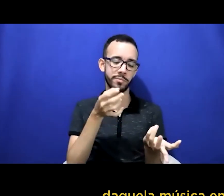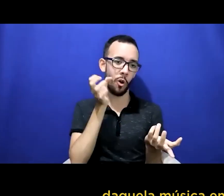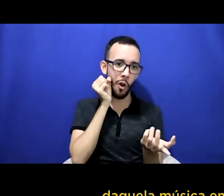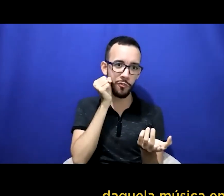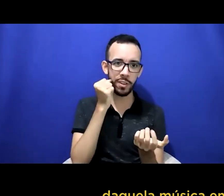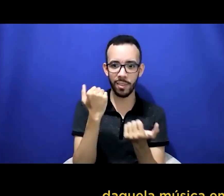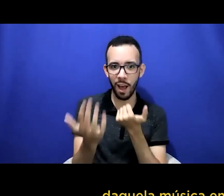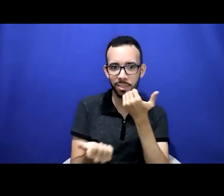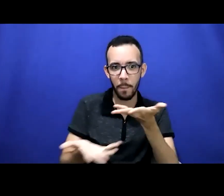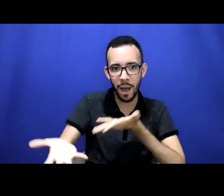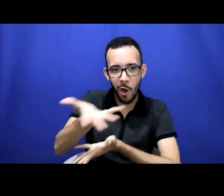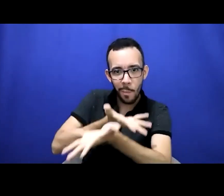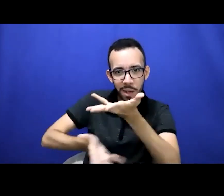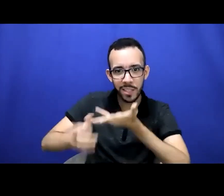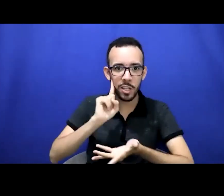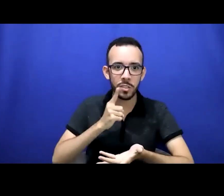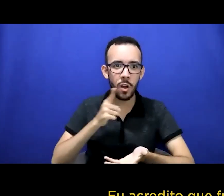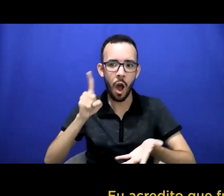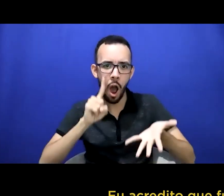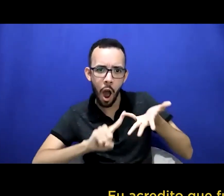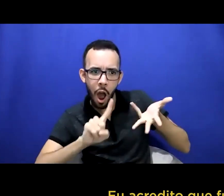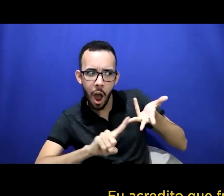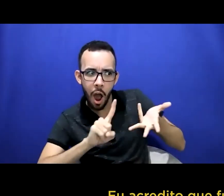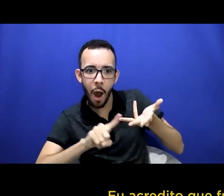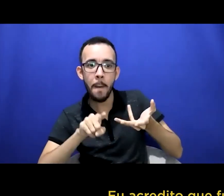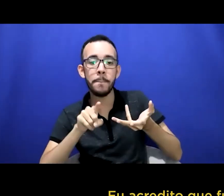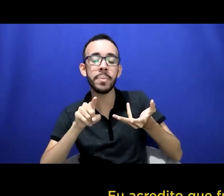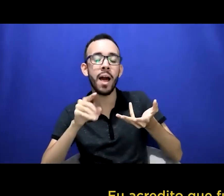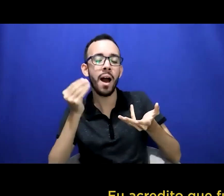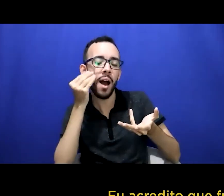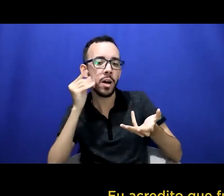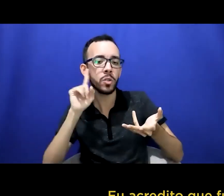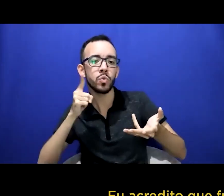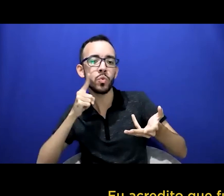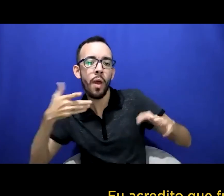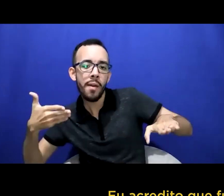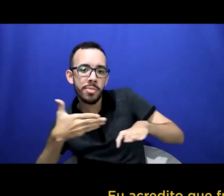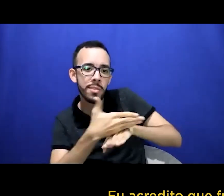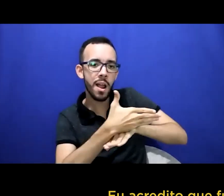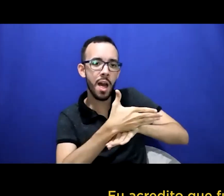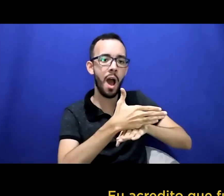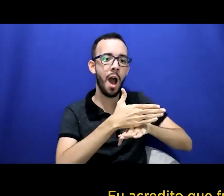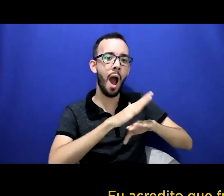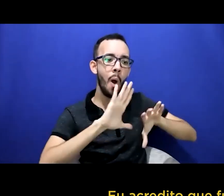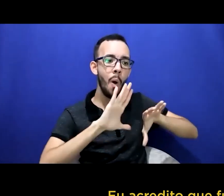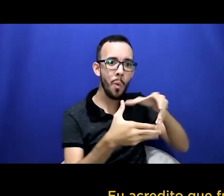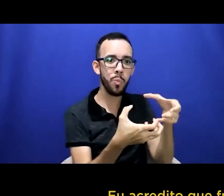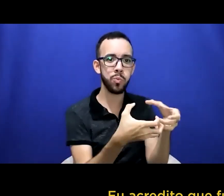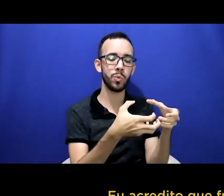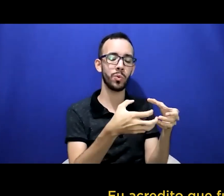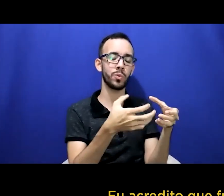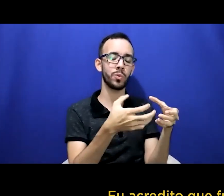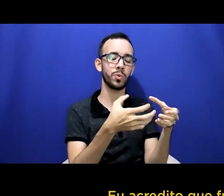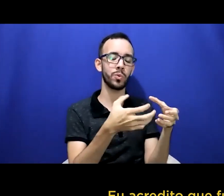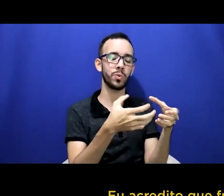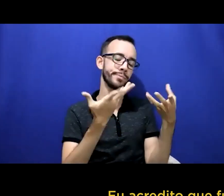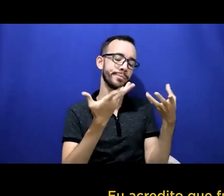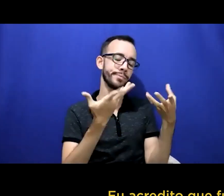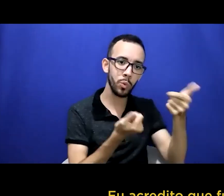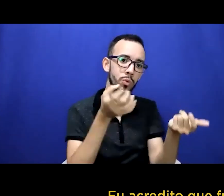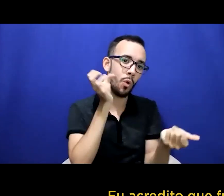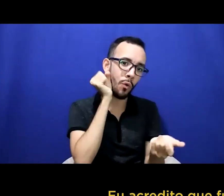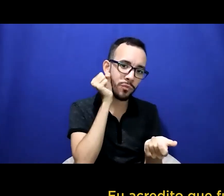língua portuguesa eu acredito que futuramente quando a sociedade